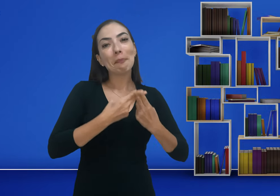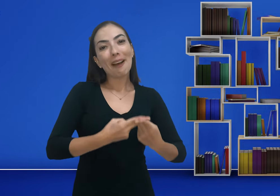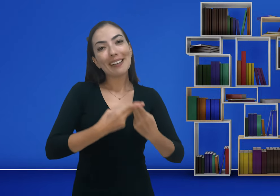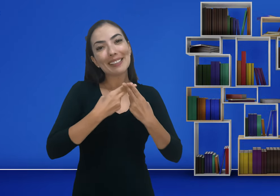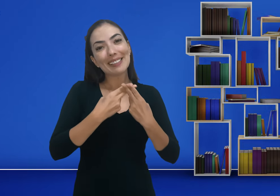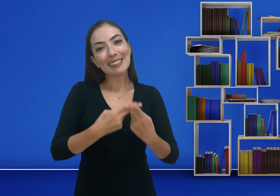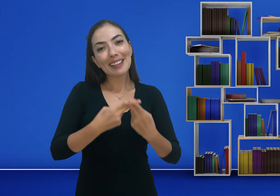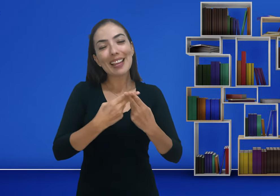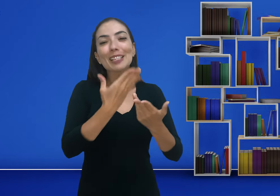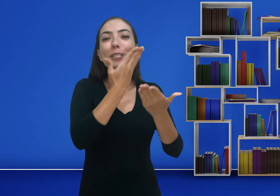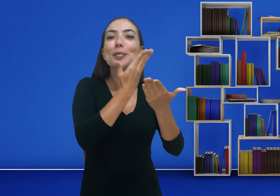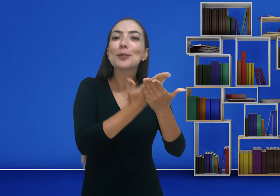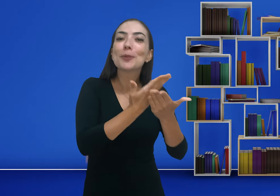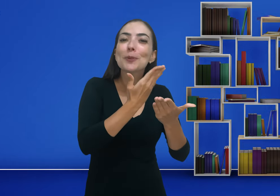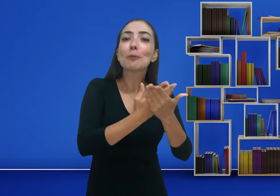preciso que você tenha paciência.